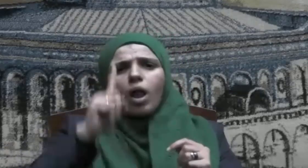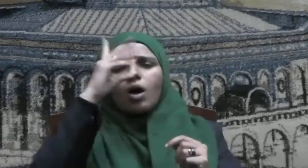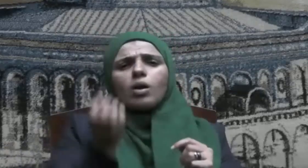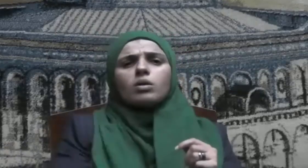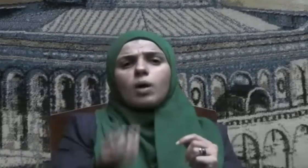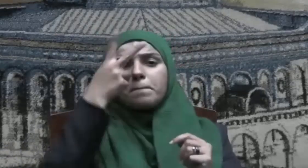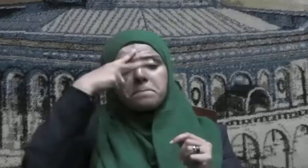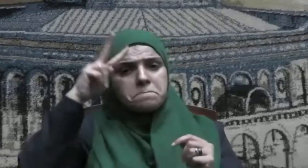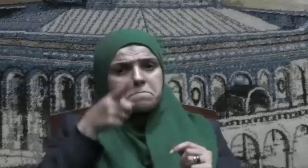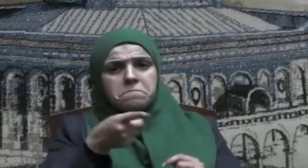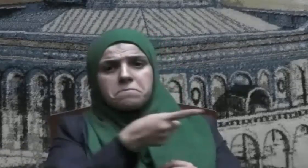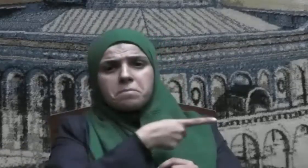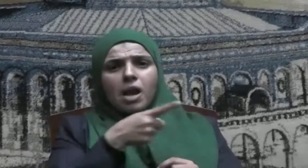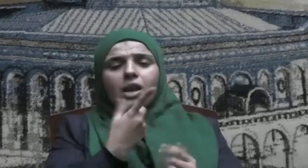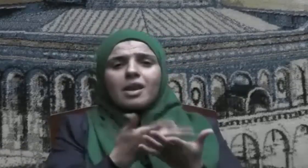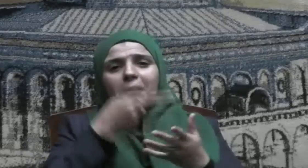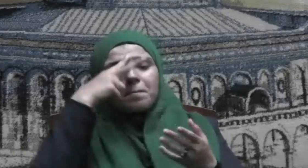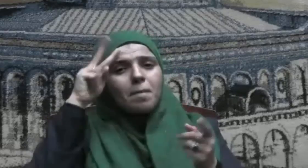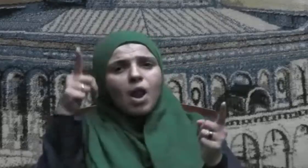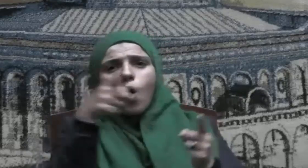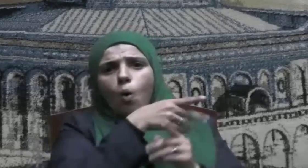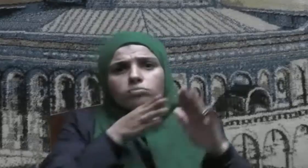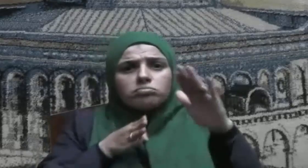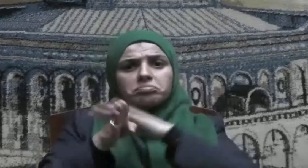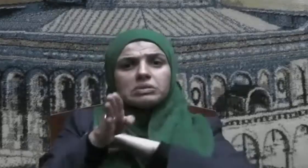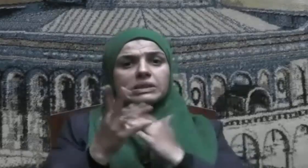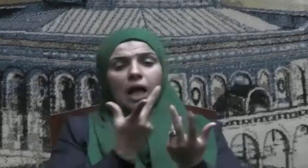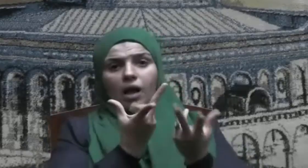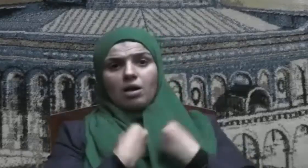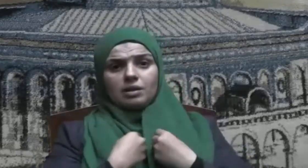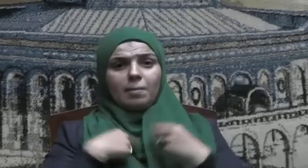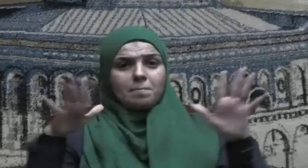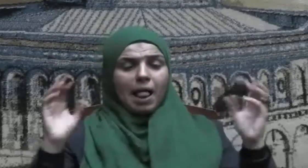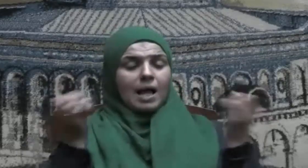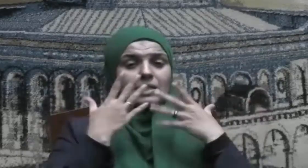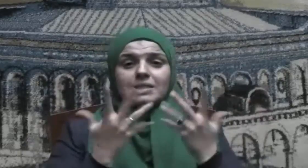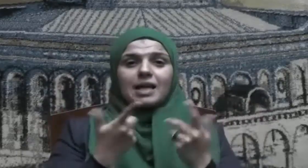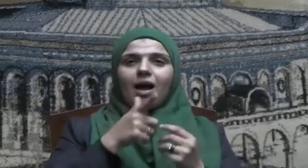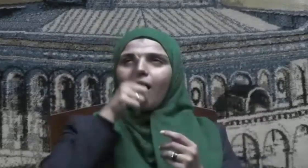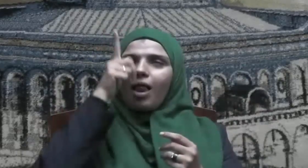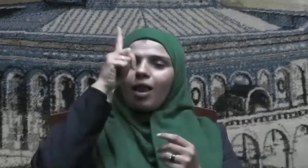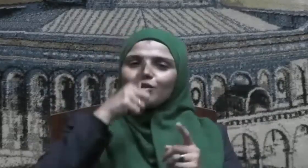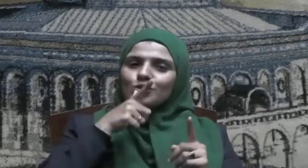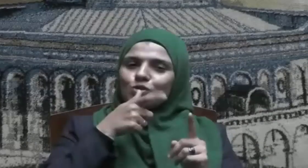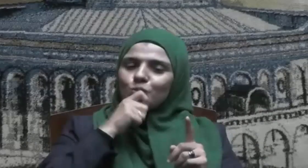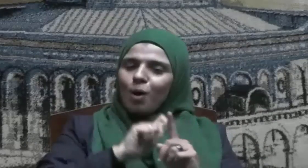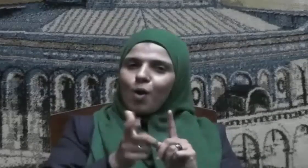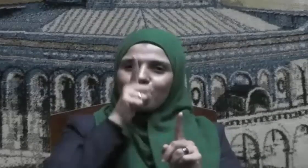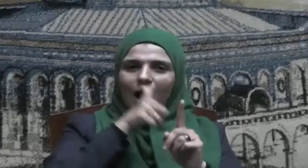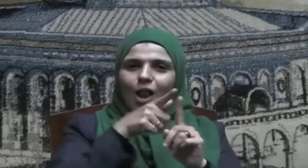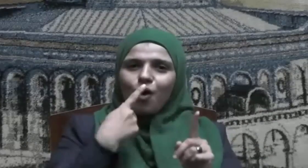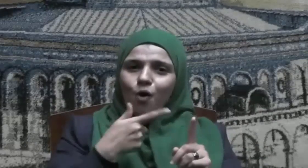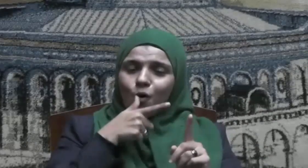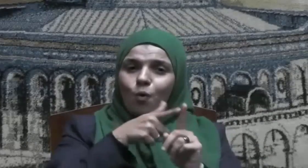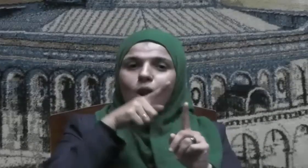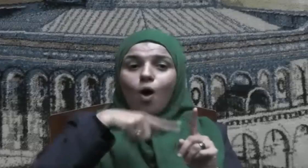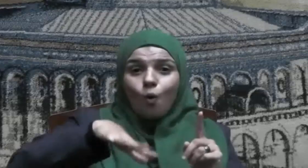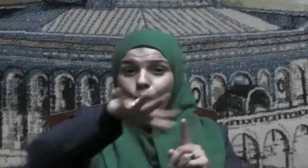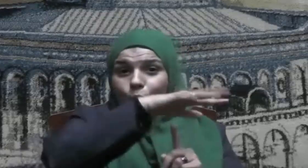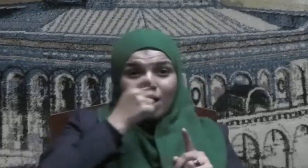هؤلاء الذين آخر ترم علينا فيقول رب سبارك وتعالى هؤلاء الذين